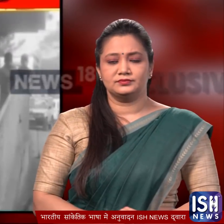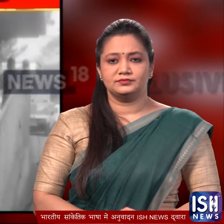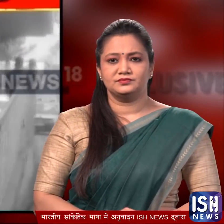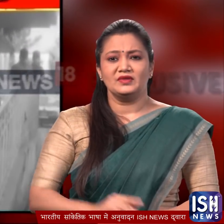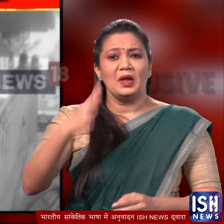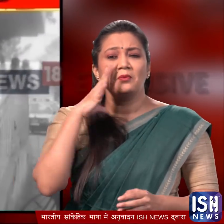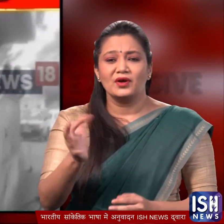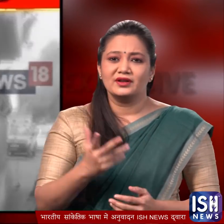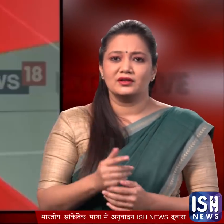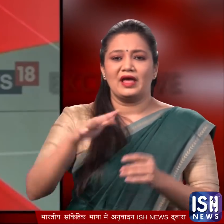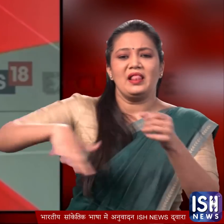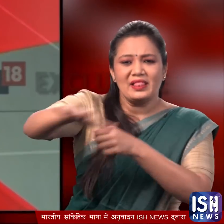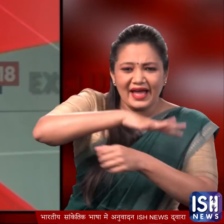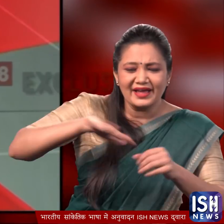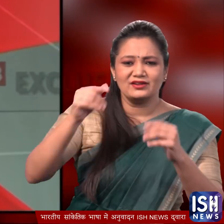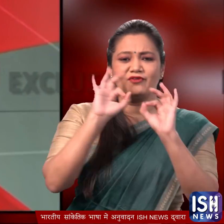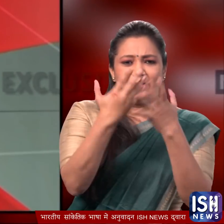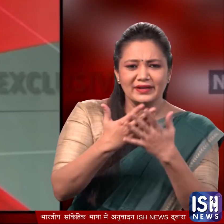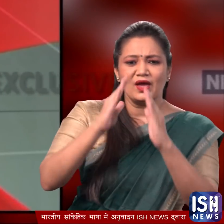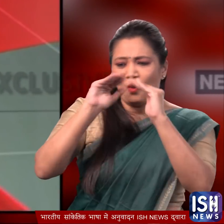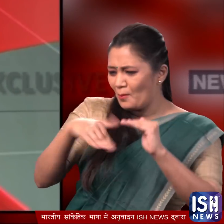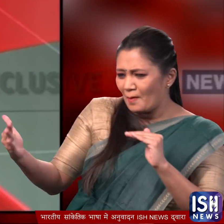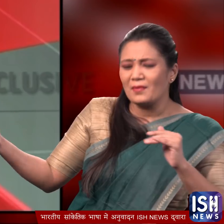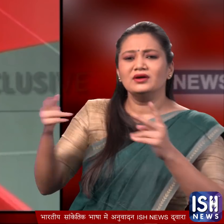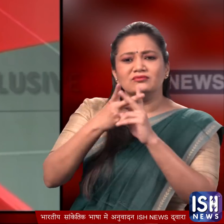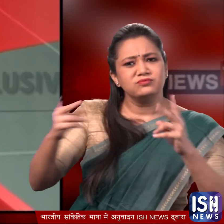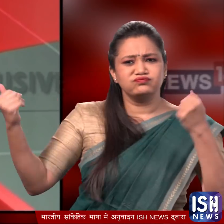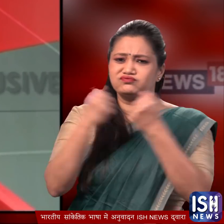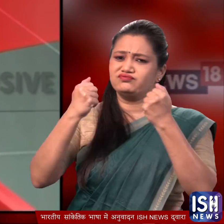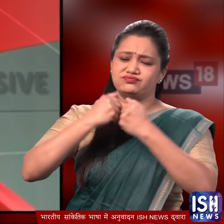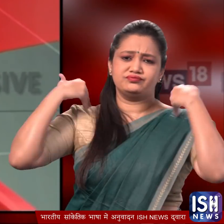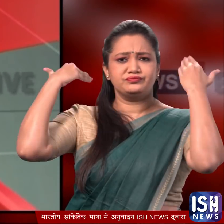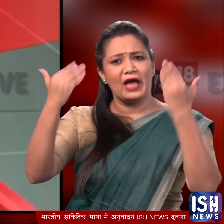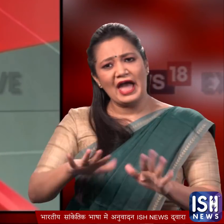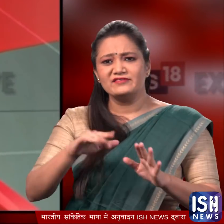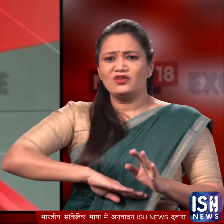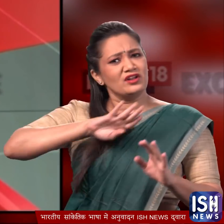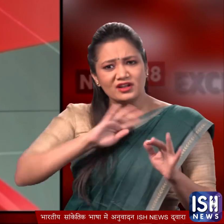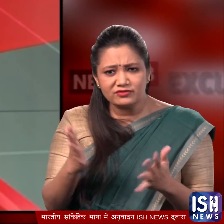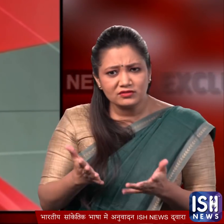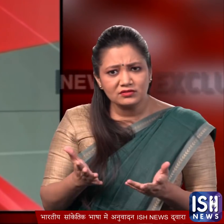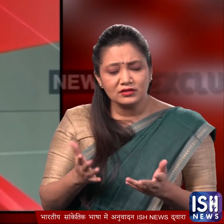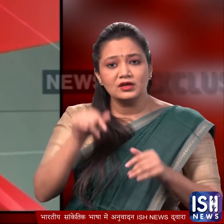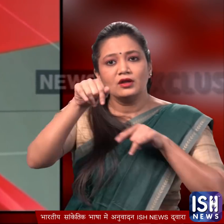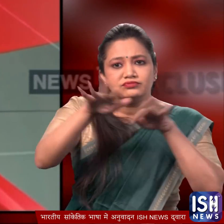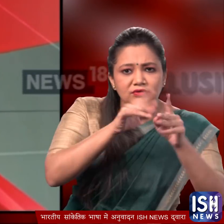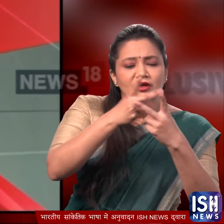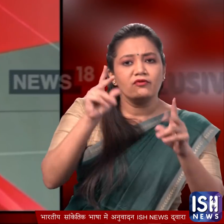कराए गया सौबात के एक बात है कि जमीन के लिए परिवार और परोसियों के साथ खुनी जंग से हमारा पेट नहीं भरा इसलिए अब शहर शहर